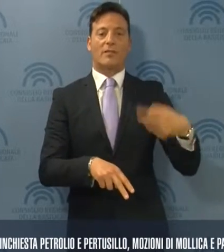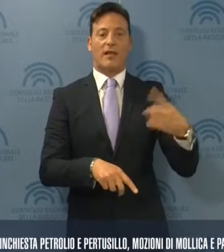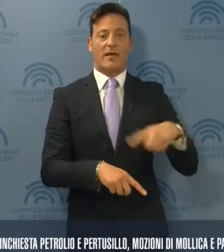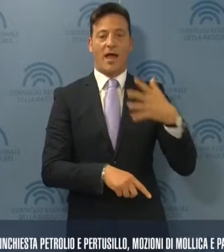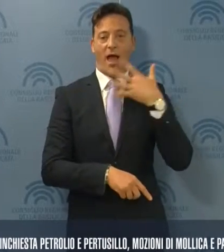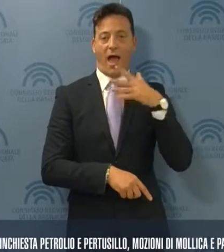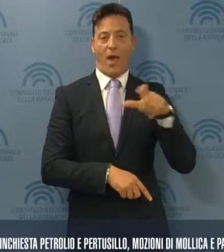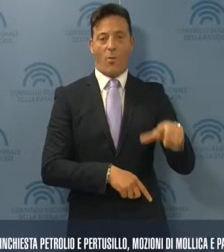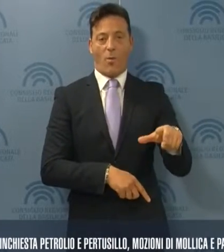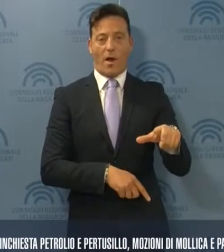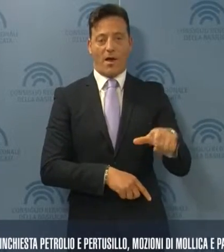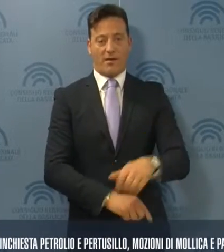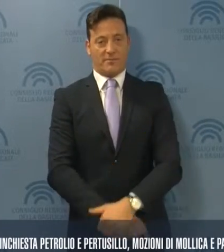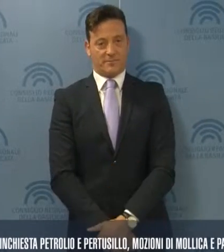della risorsa idrica.